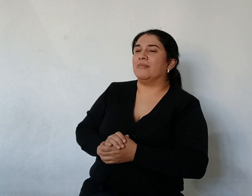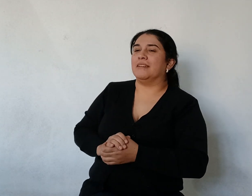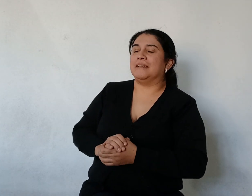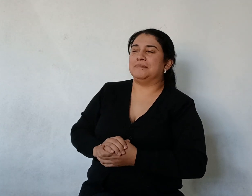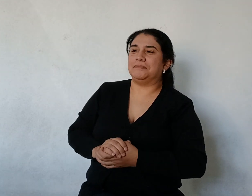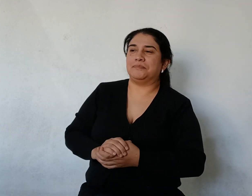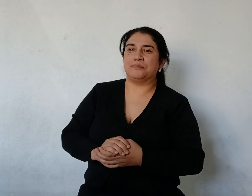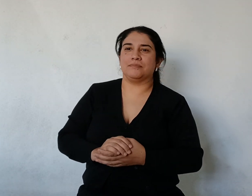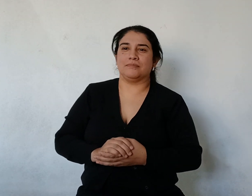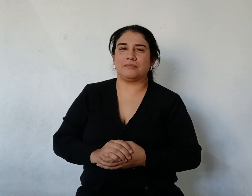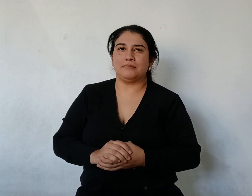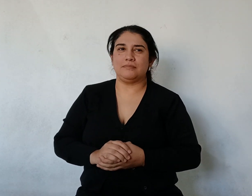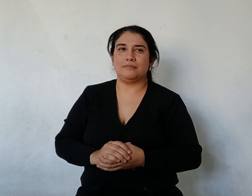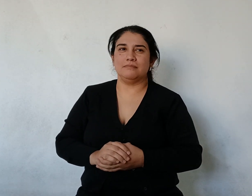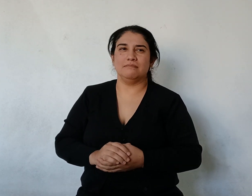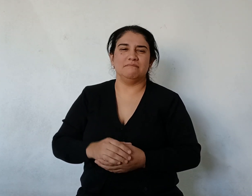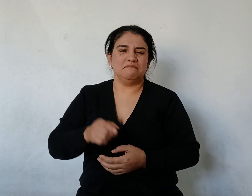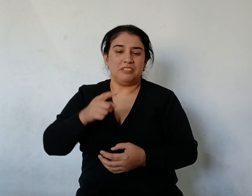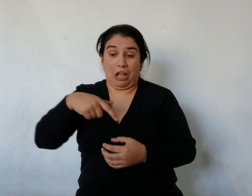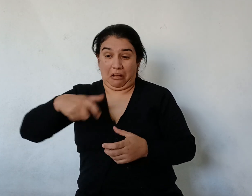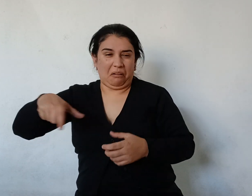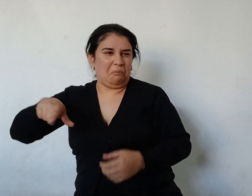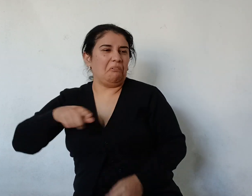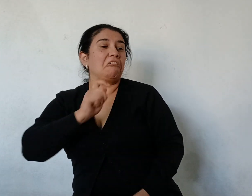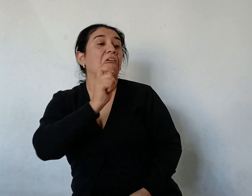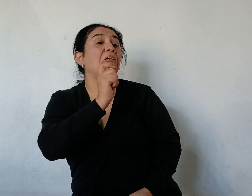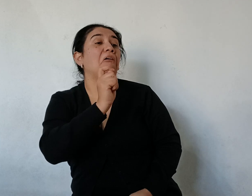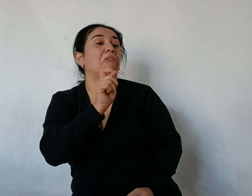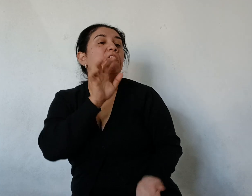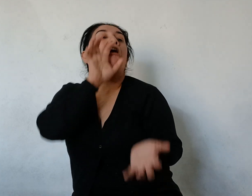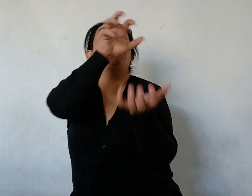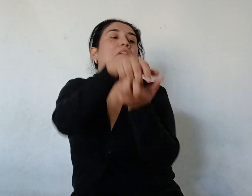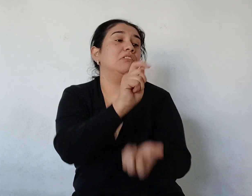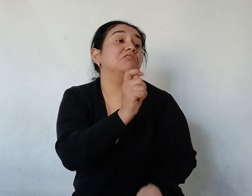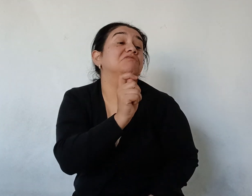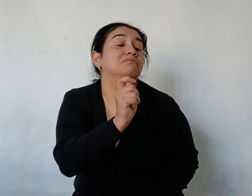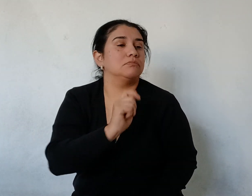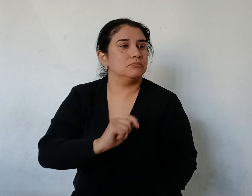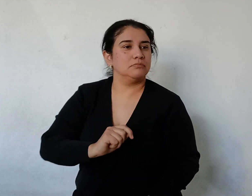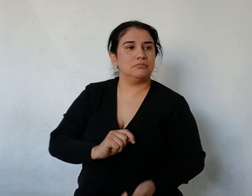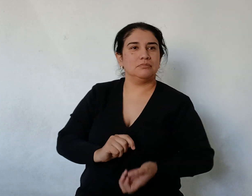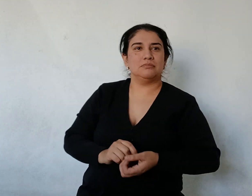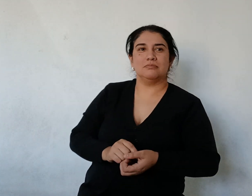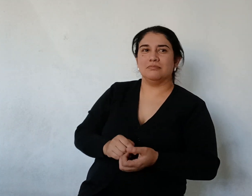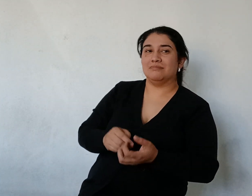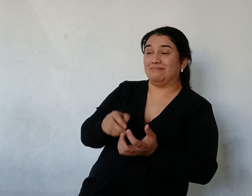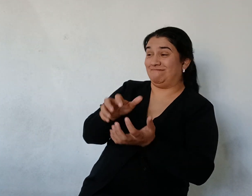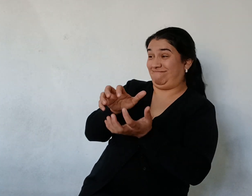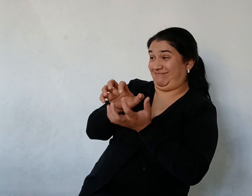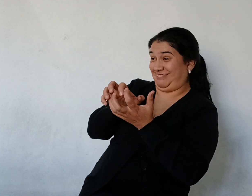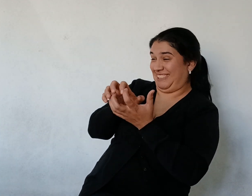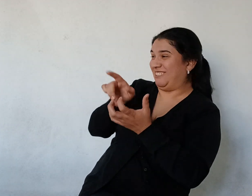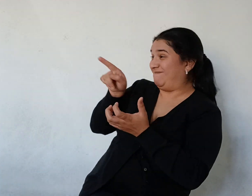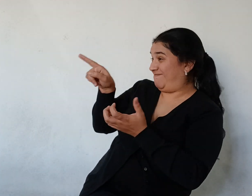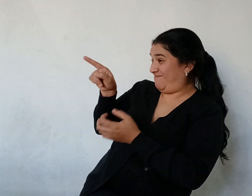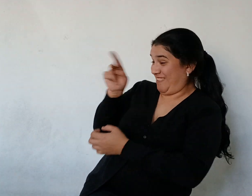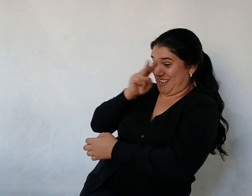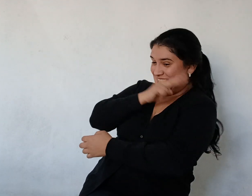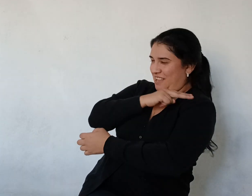¿Qué van a comer? A ver Respondieron los marineros A ese oficialito Dijo el yacaré Y